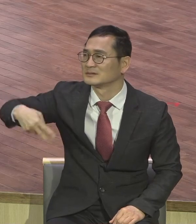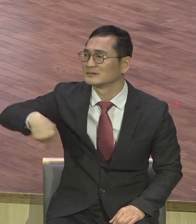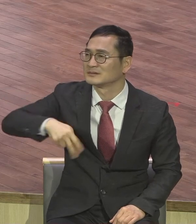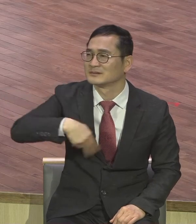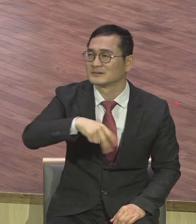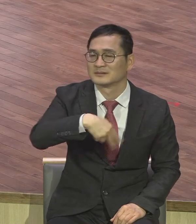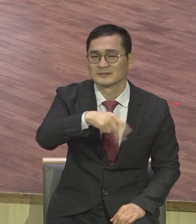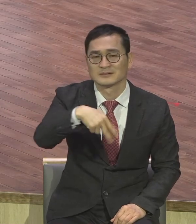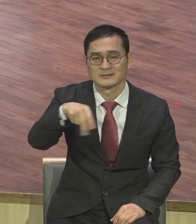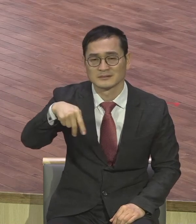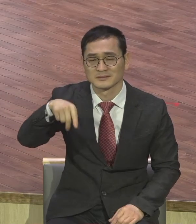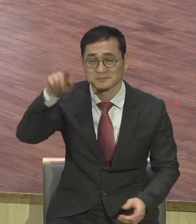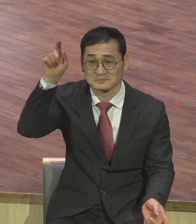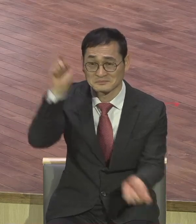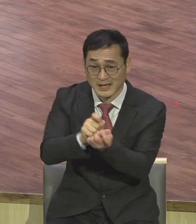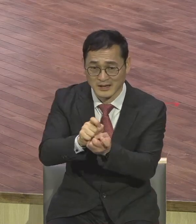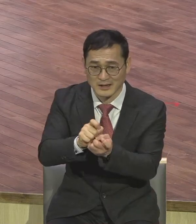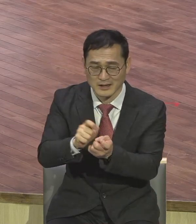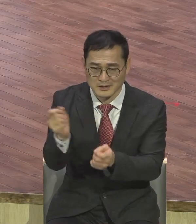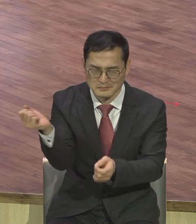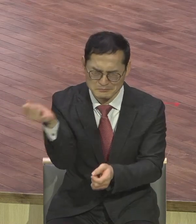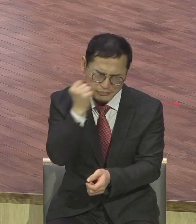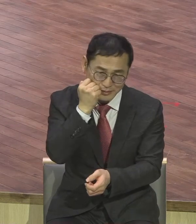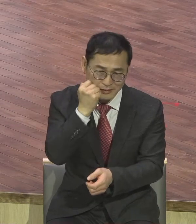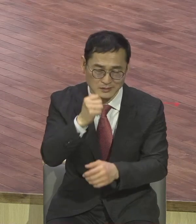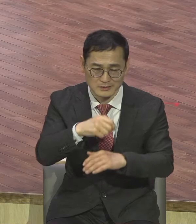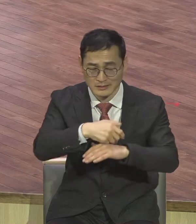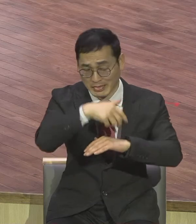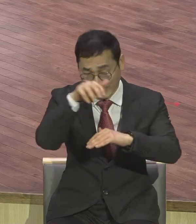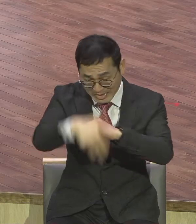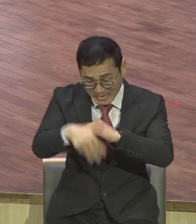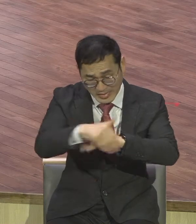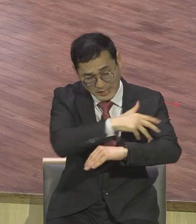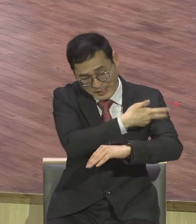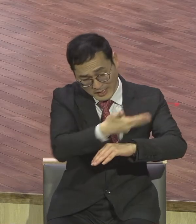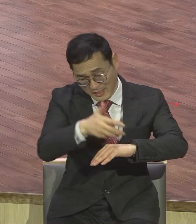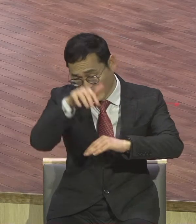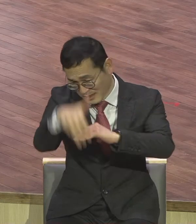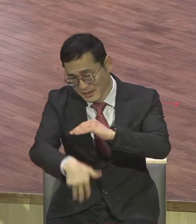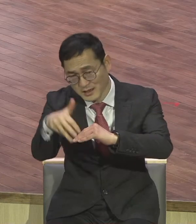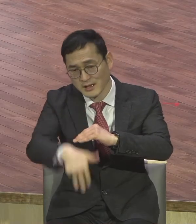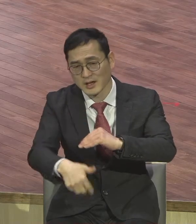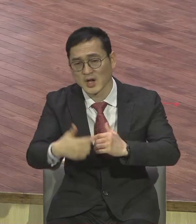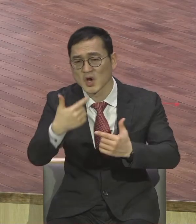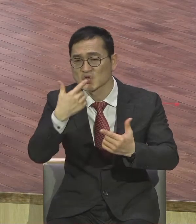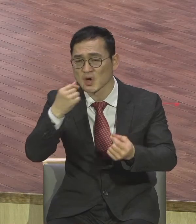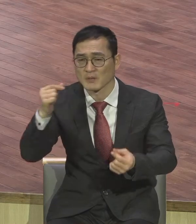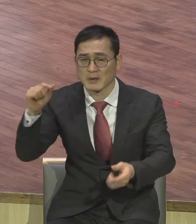여러분 참 자유 참 기쁨 참 해방 참 행복을 누리는 시간 되길 바랍니다